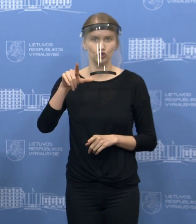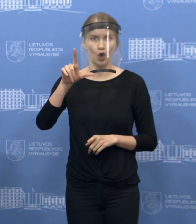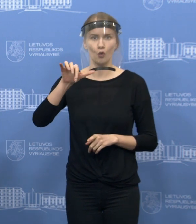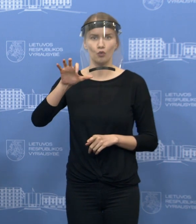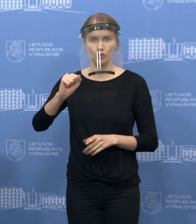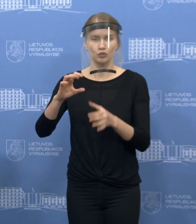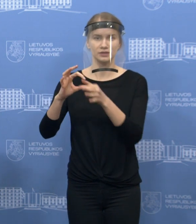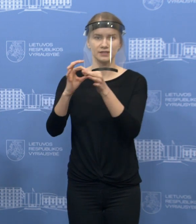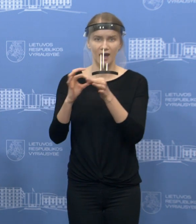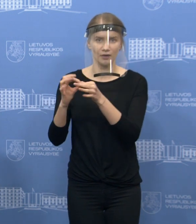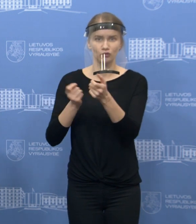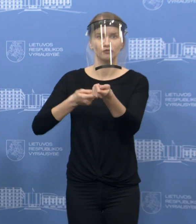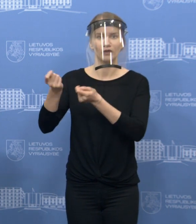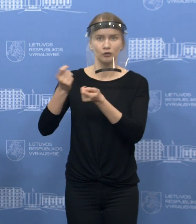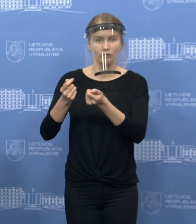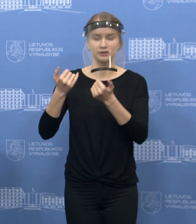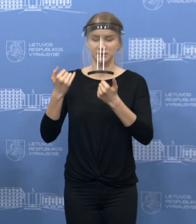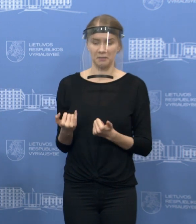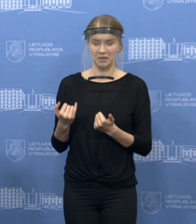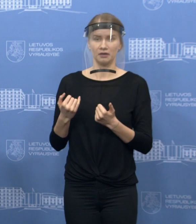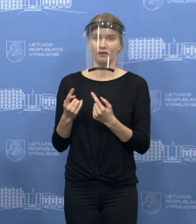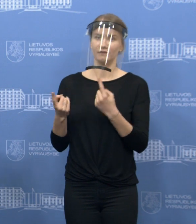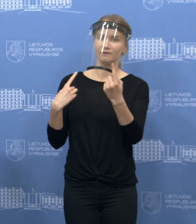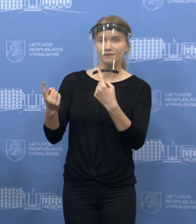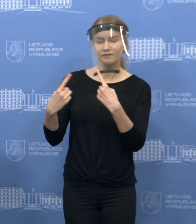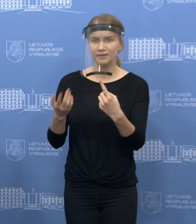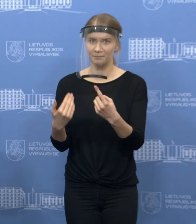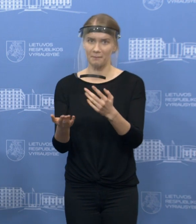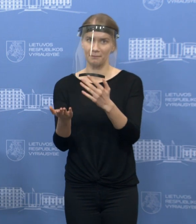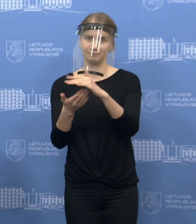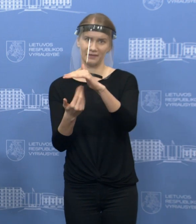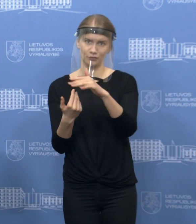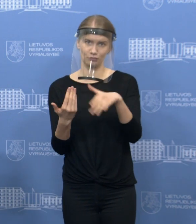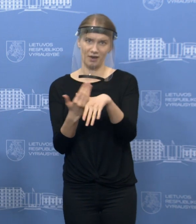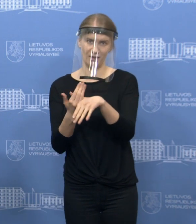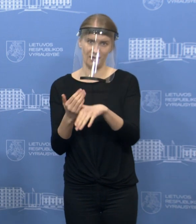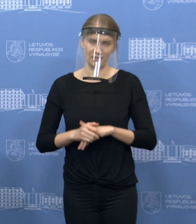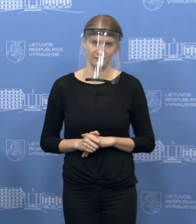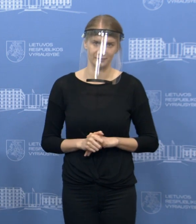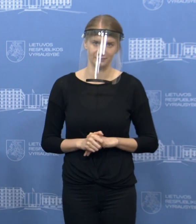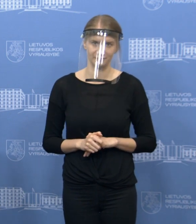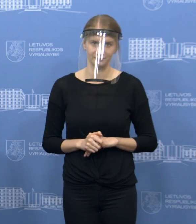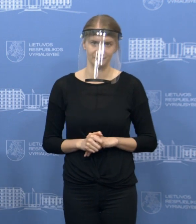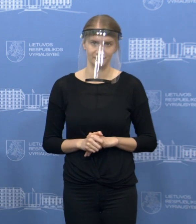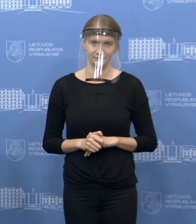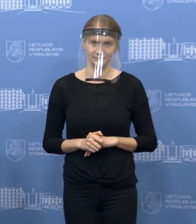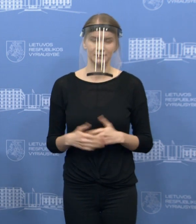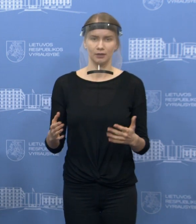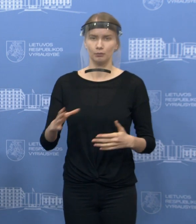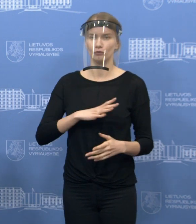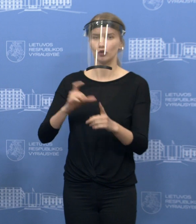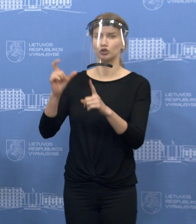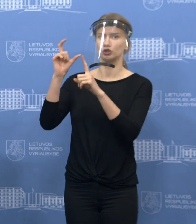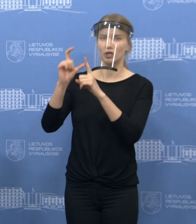vadovai, su kurio irgi šią savaitę kalbėjomis ir aš smeniškai paprašiau maksimalių pajėgumų, kurie mums ateitų į pagalbą, kas buvo pažadėta.